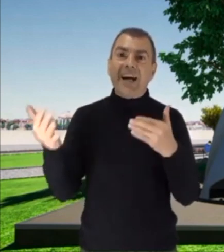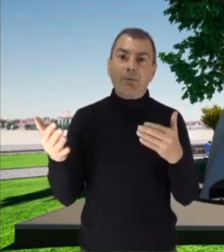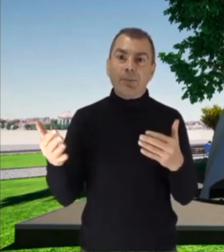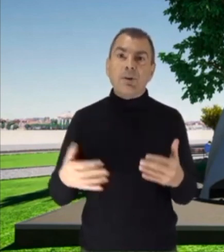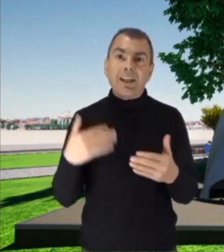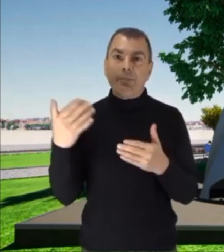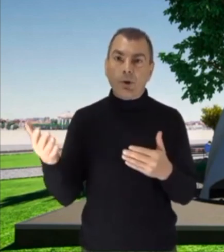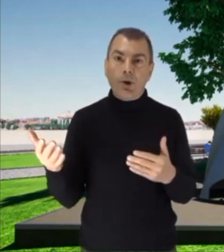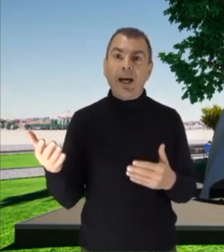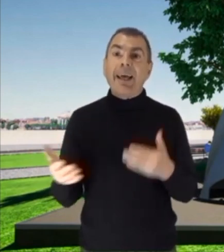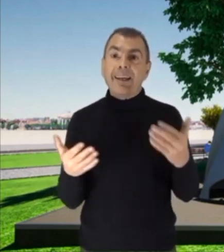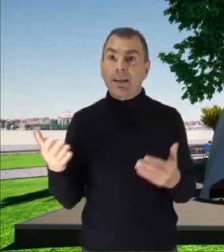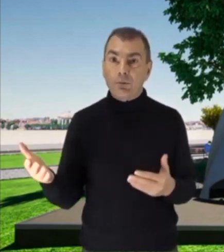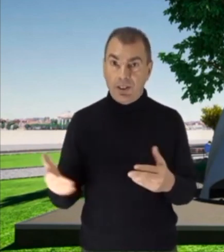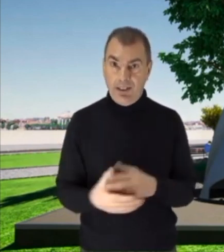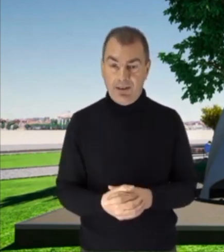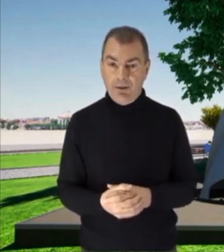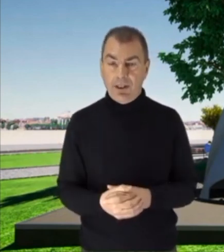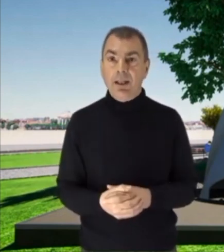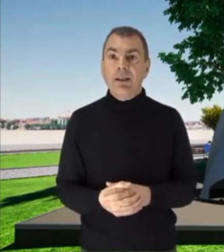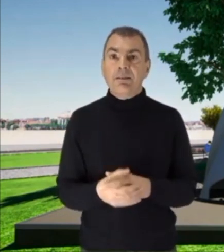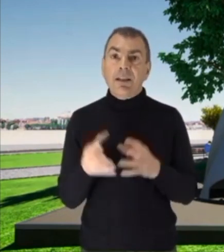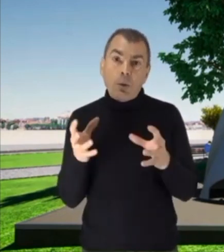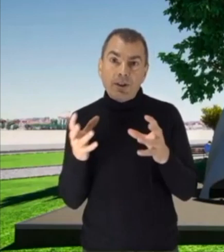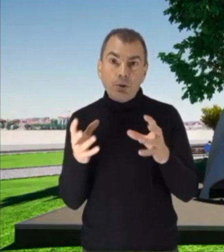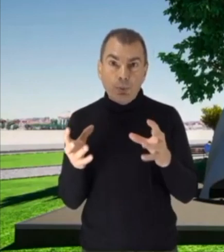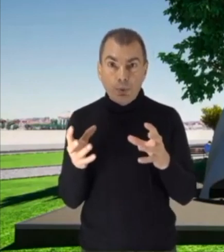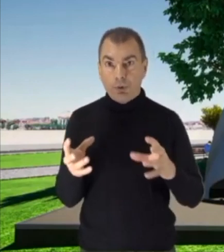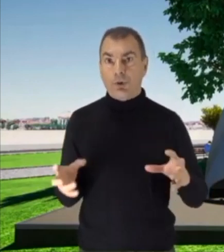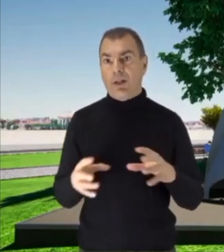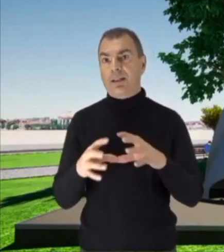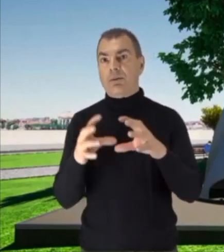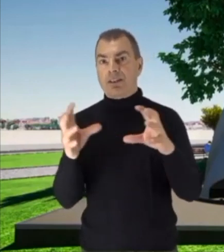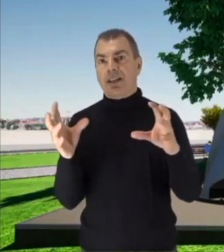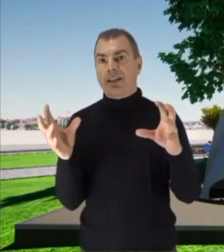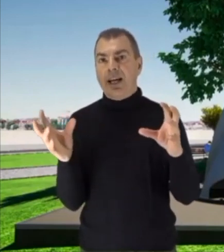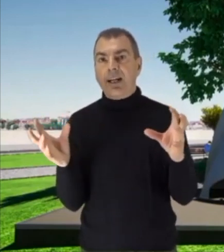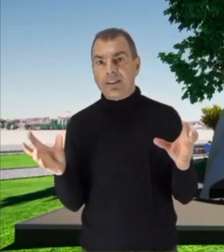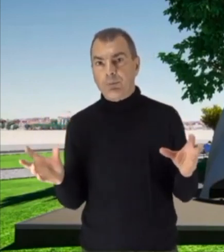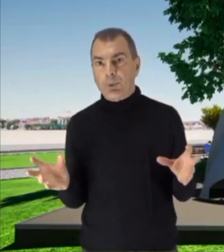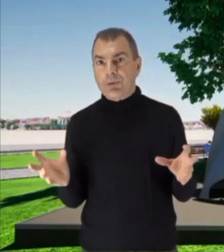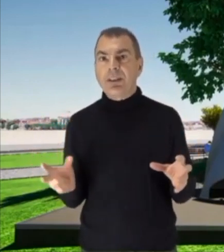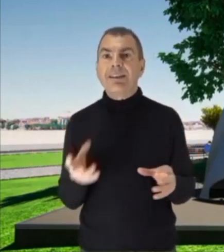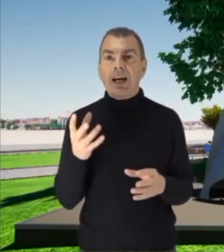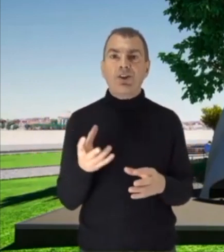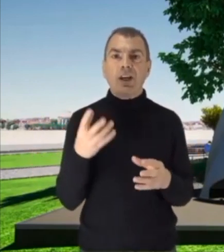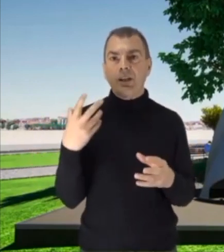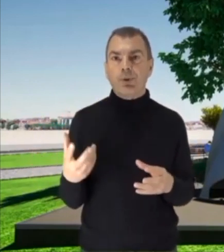scambio nella parola e nella comunicazione. Da questo punto e da una serie di altri punti, nasce il